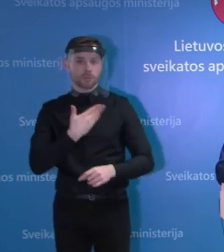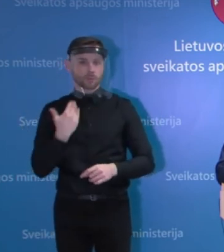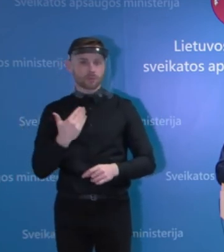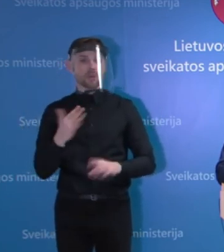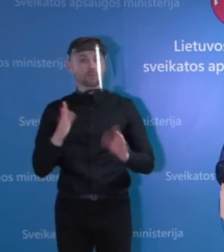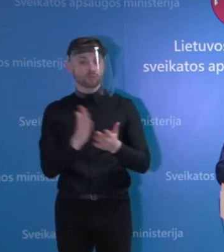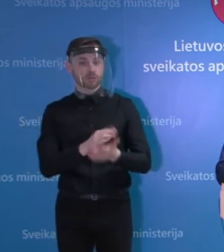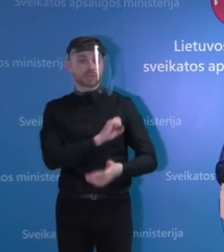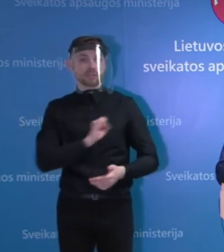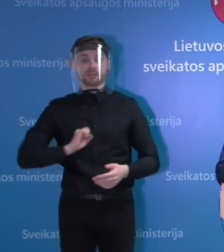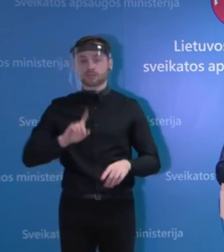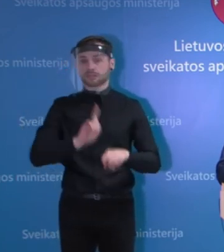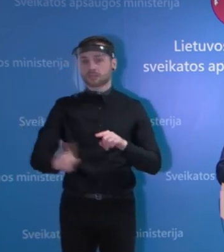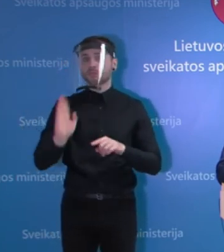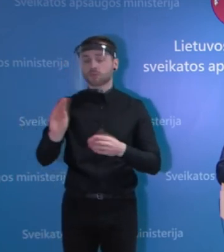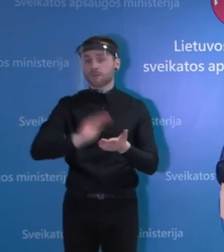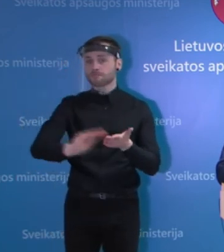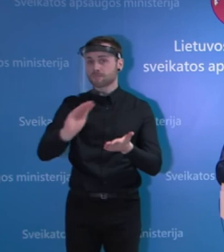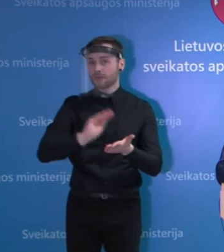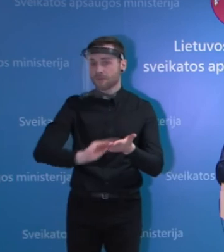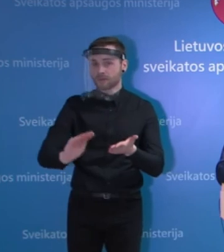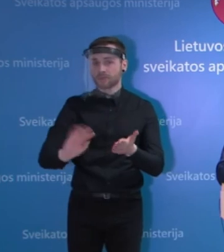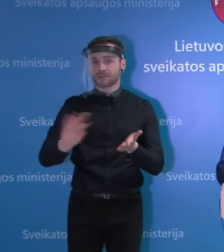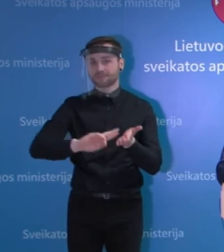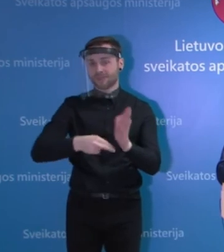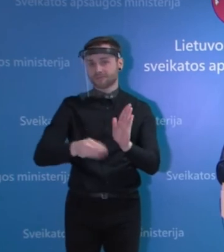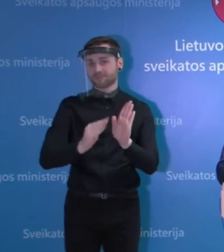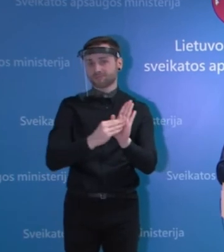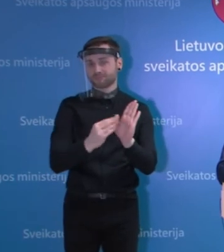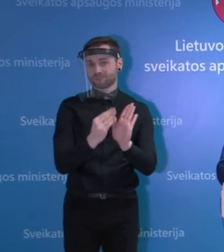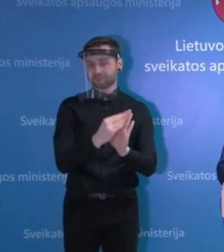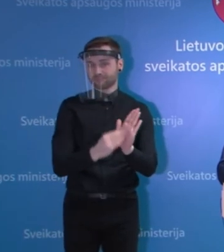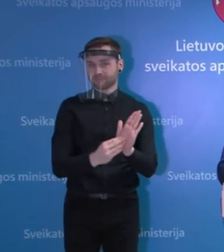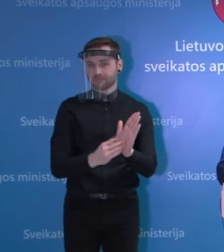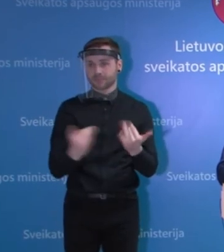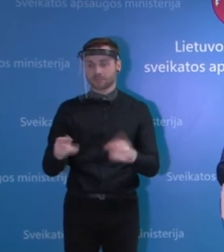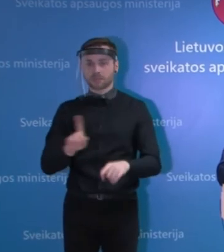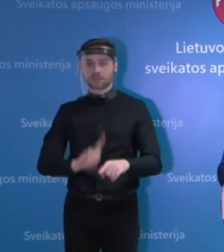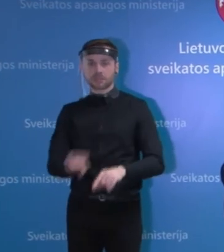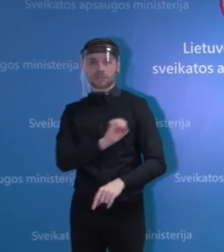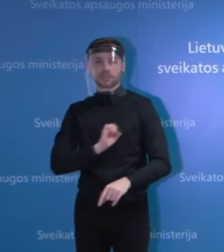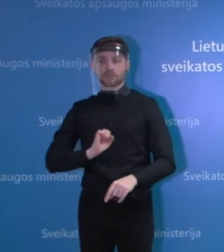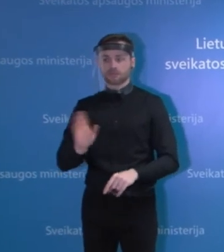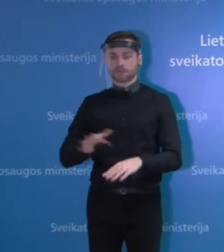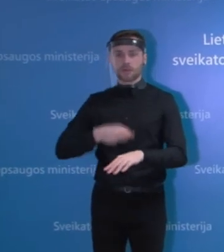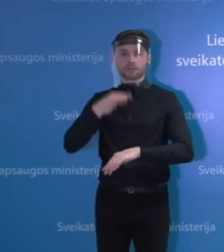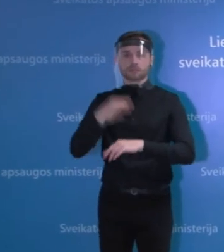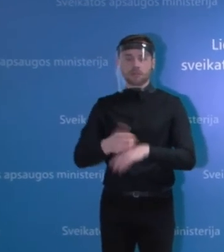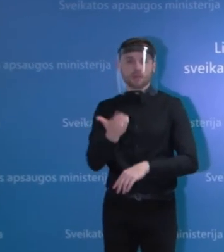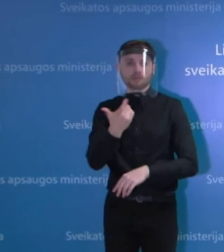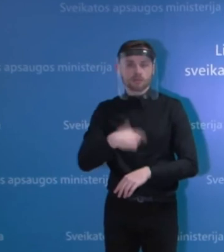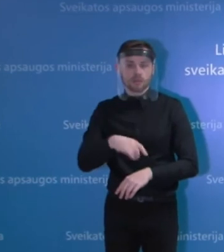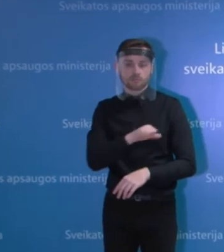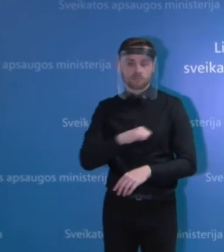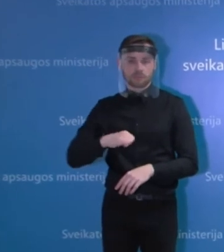gydyto ir parašytų. Nors aš labai abejoju, kad guris, nors medikas dabar imsis atsakomybę savo ir